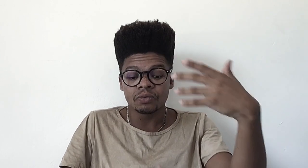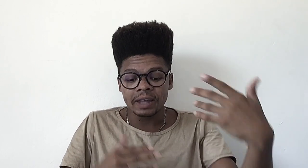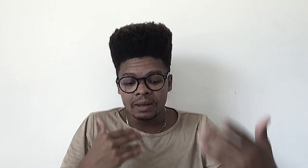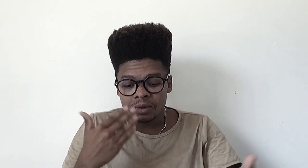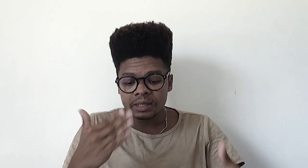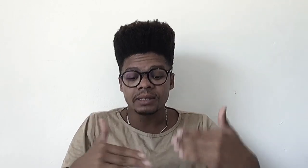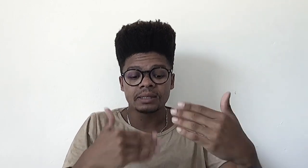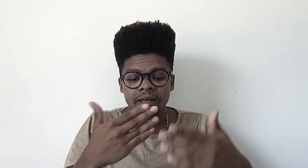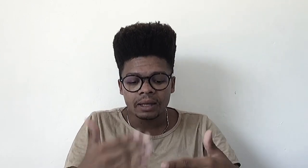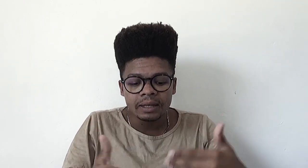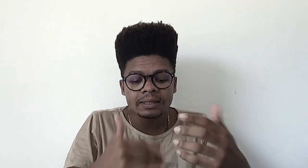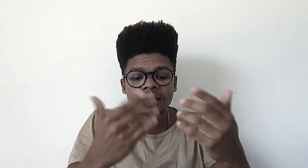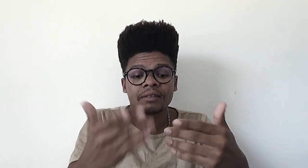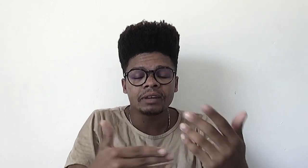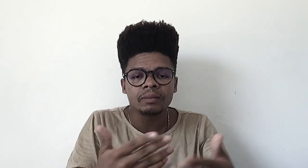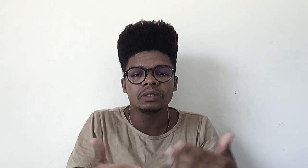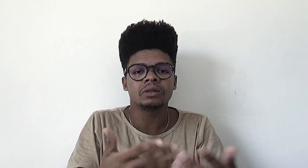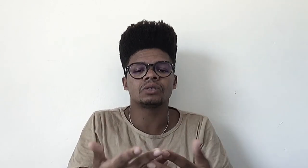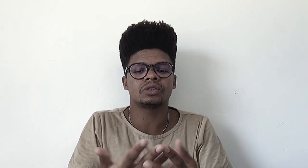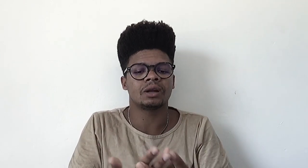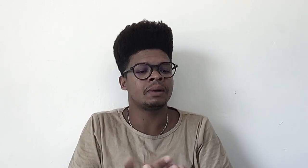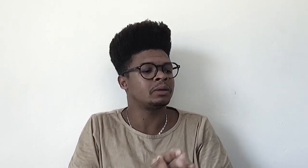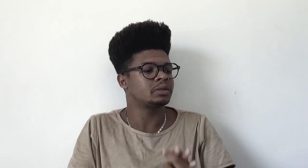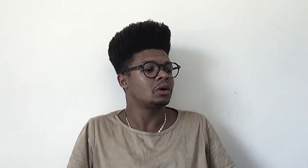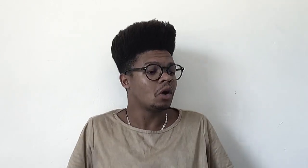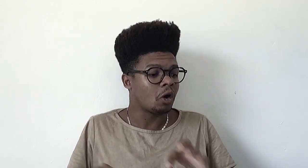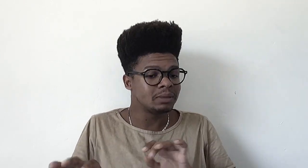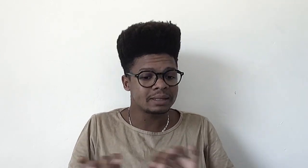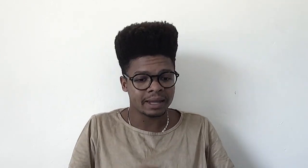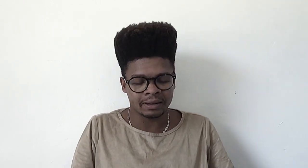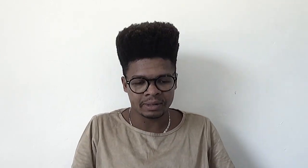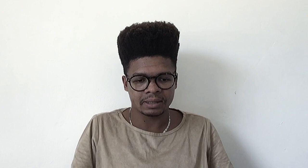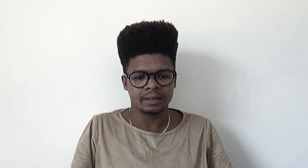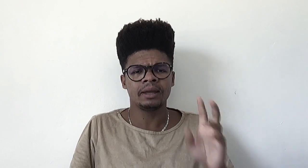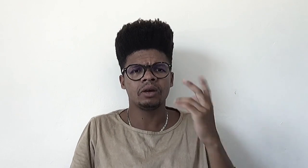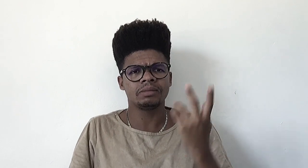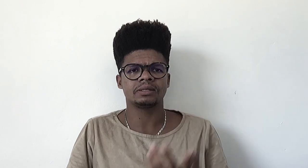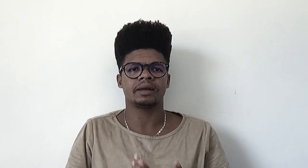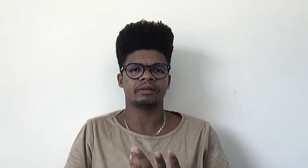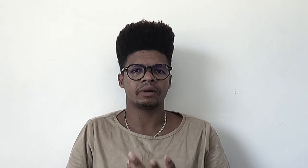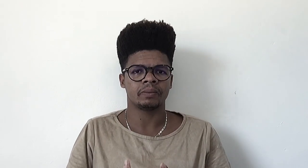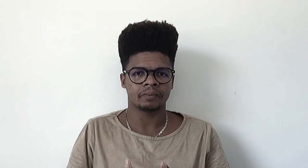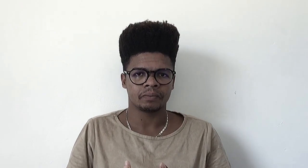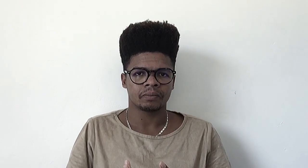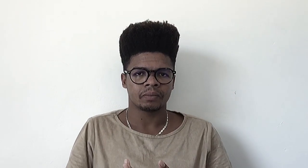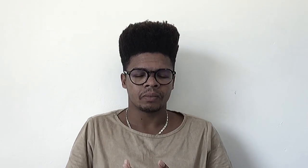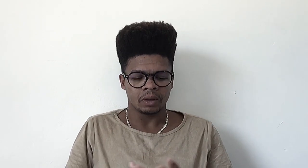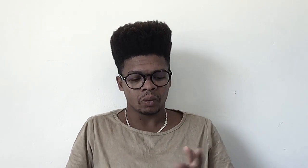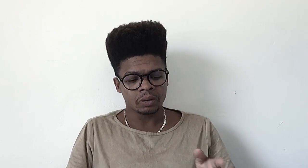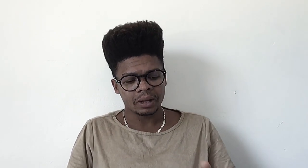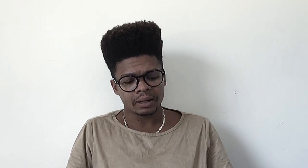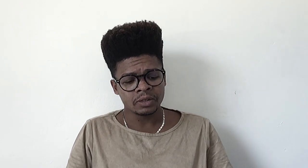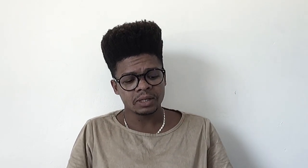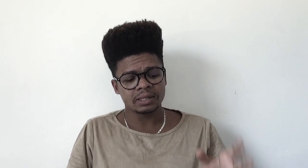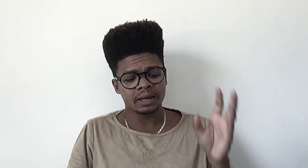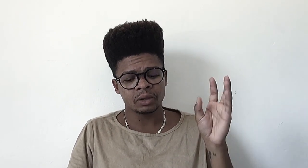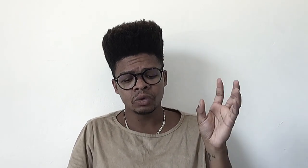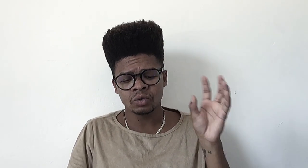vemos e escrevemos em nossos trabalhos, observa-se. Quem observa? Quando Lacan diz, se reduz o